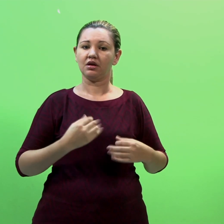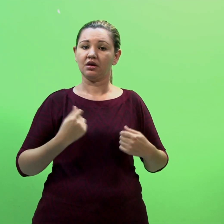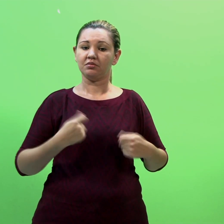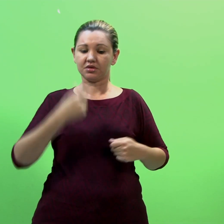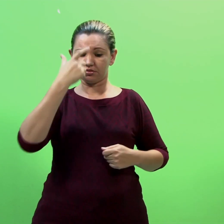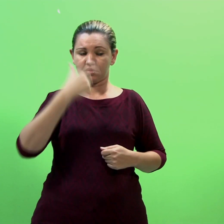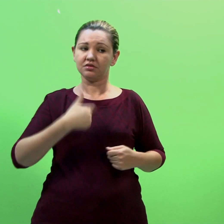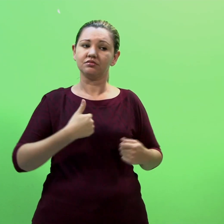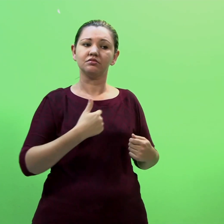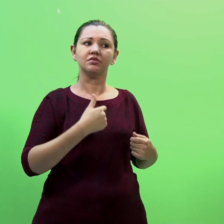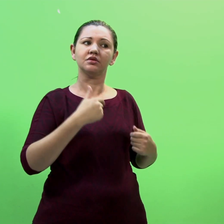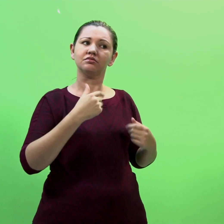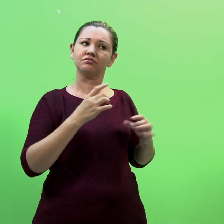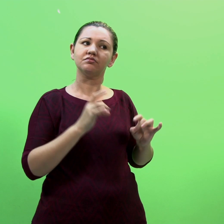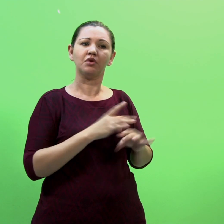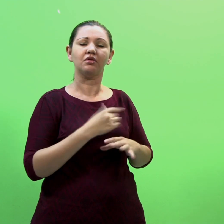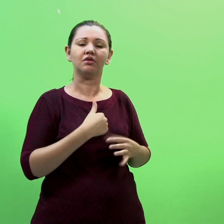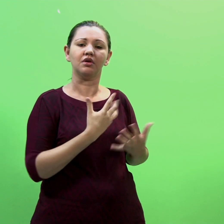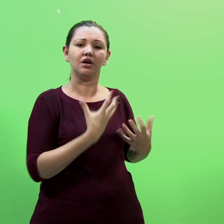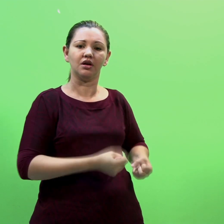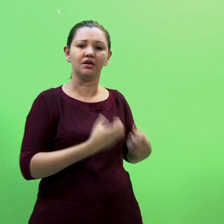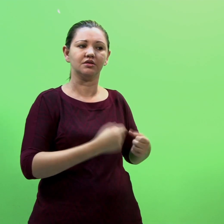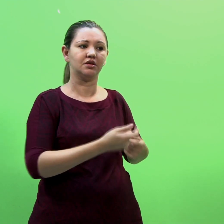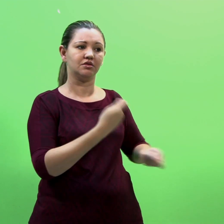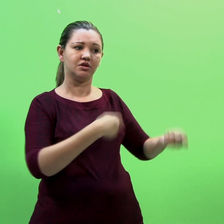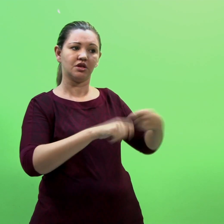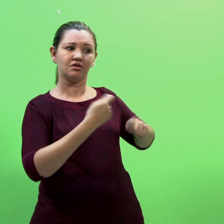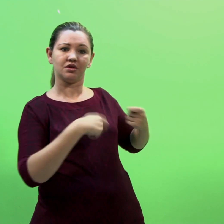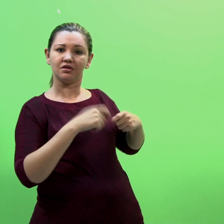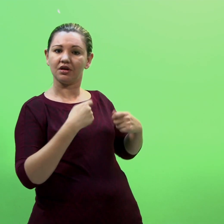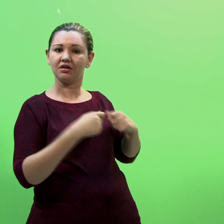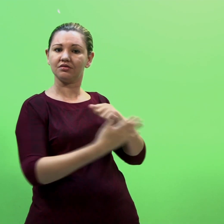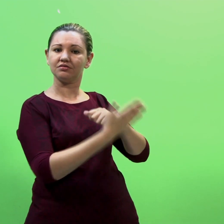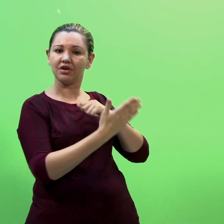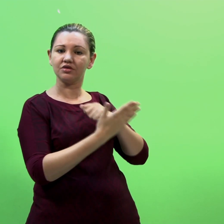pronto para aprender e aceitar novos sinais, se isso for necessário para o entendimento.